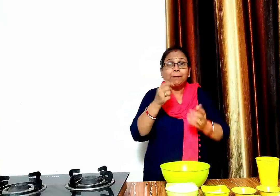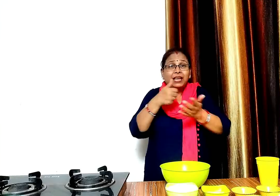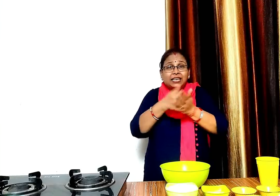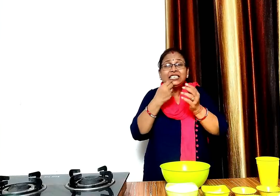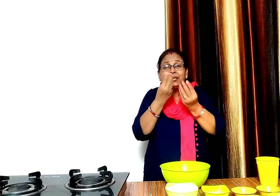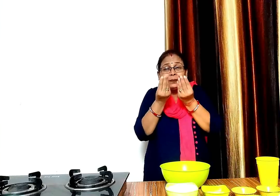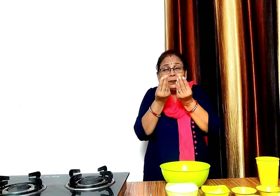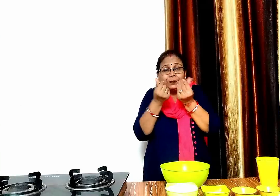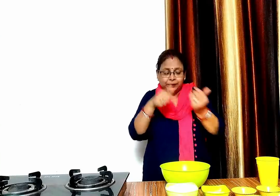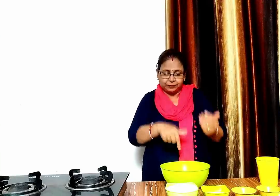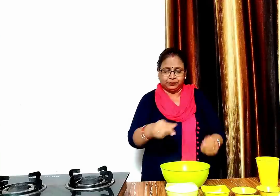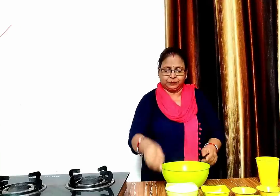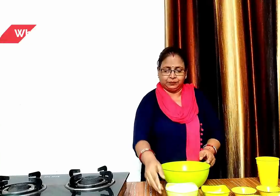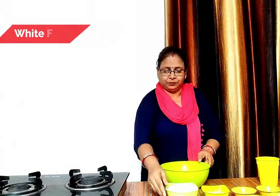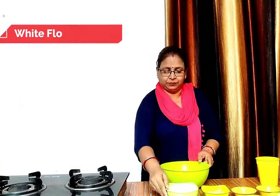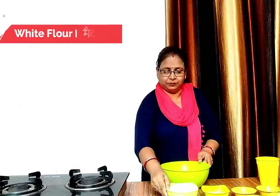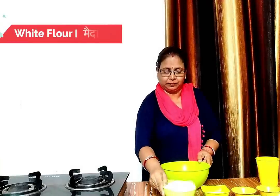इसके लिए एक पाउल में दो कप मैदा